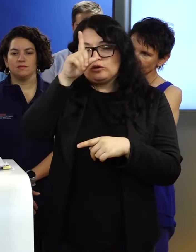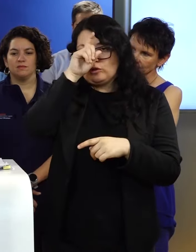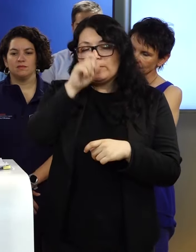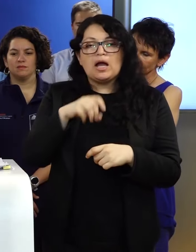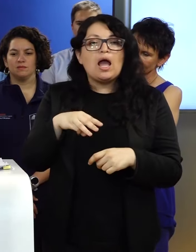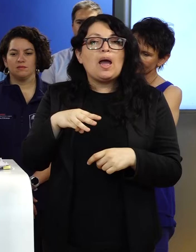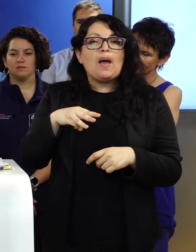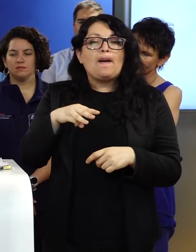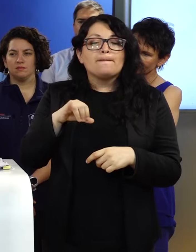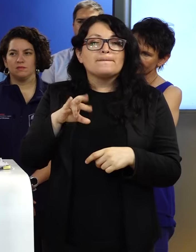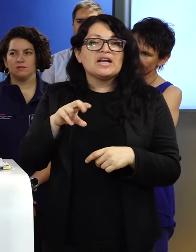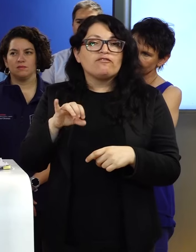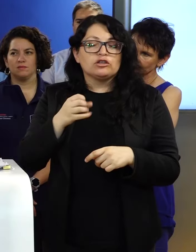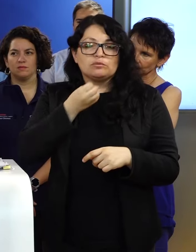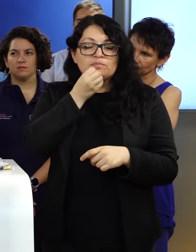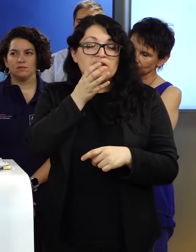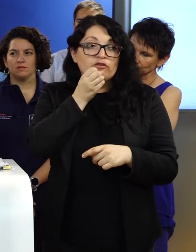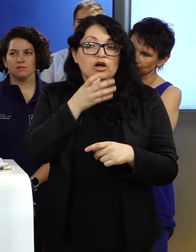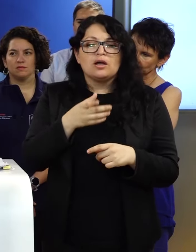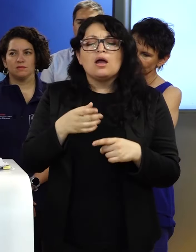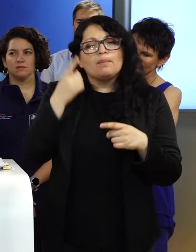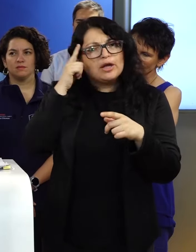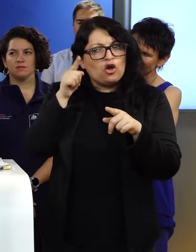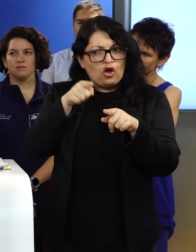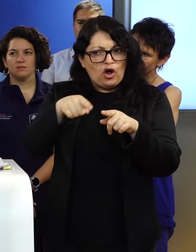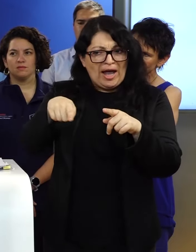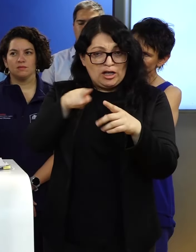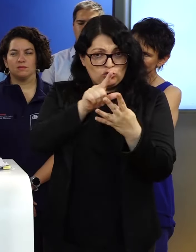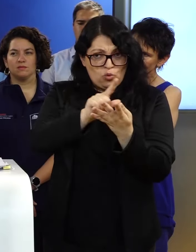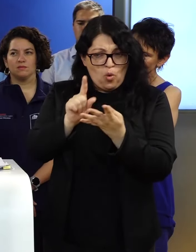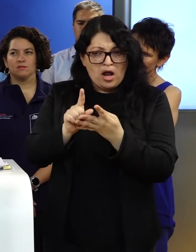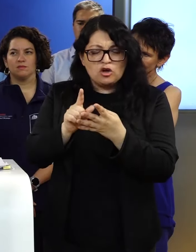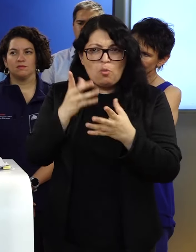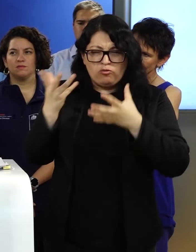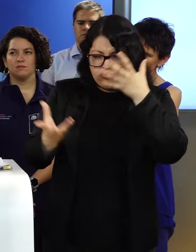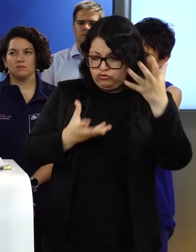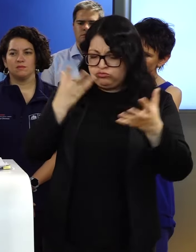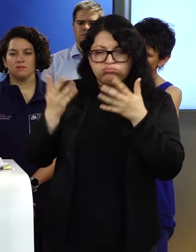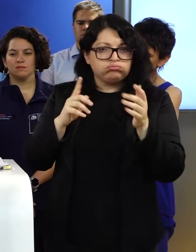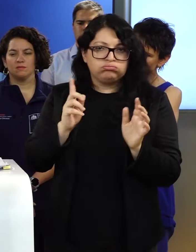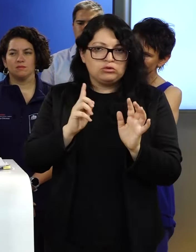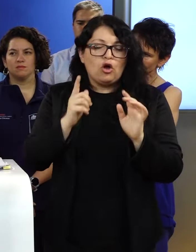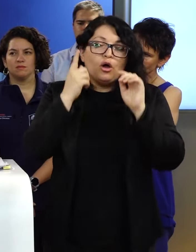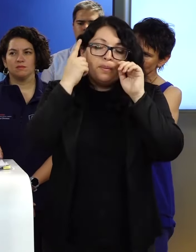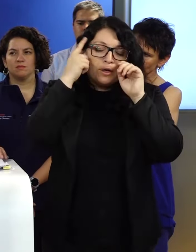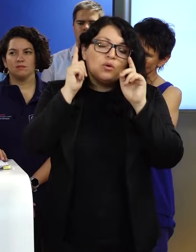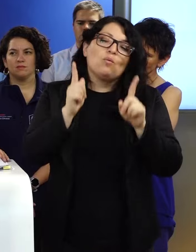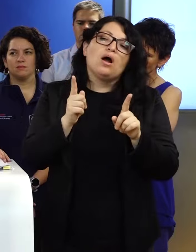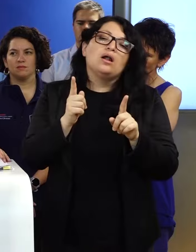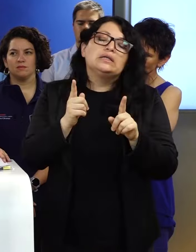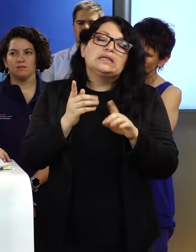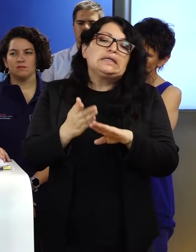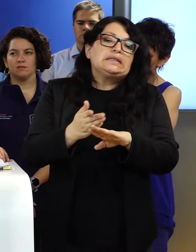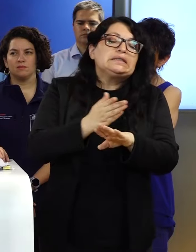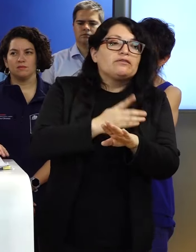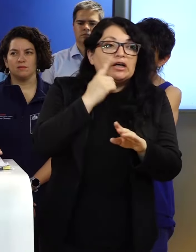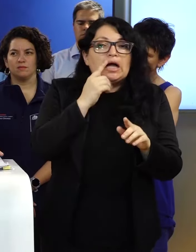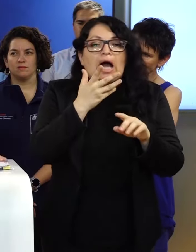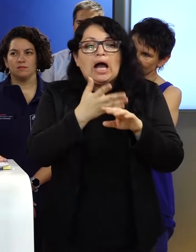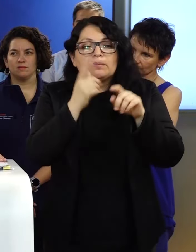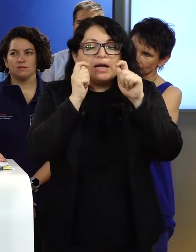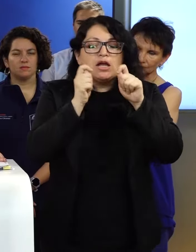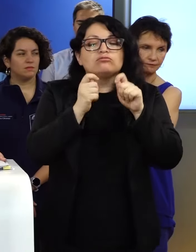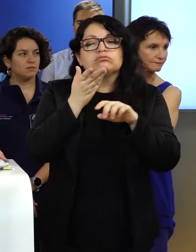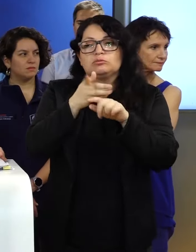Esos fueron los centros, ninguno de ellos está afectado por el fuego, pero fueron evacuados justamente en atención al riesgo en el cual